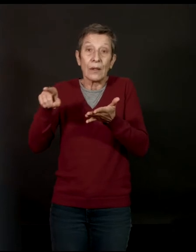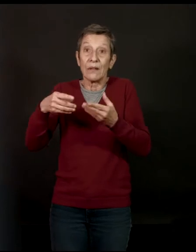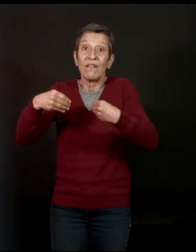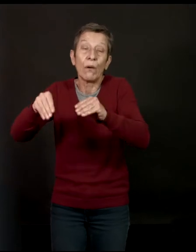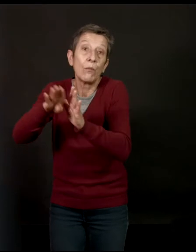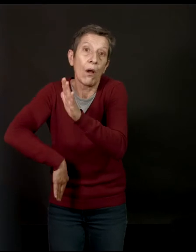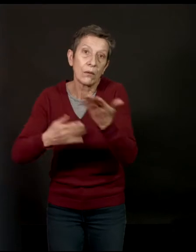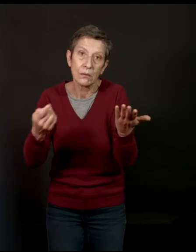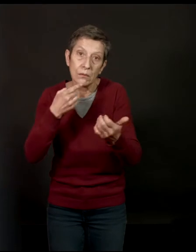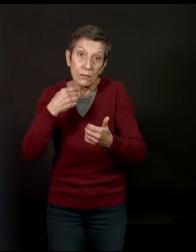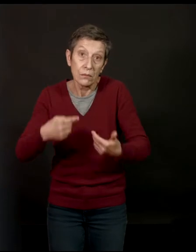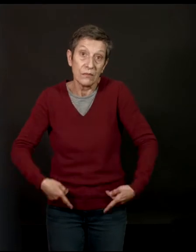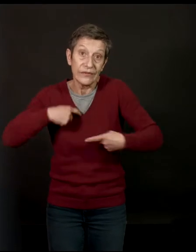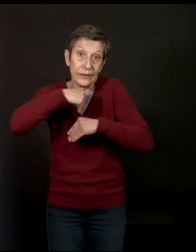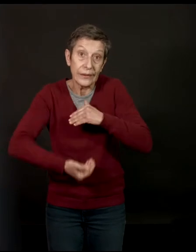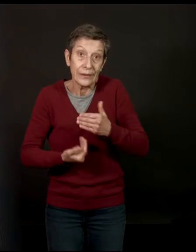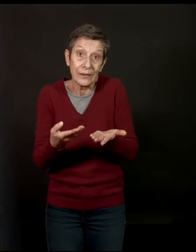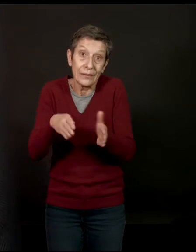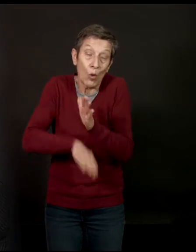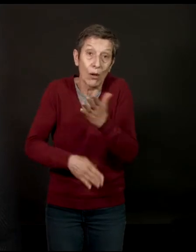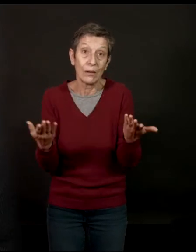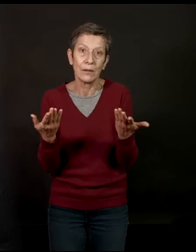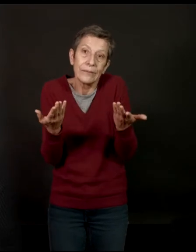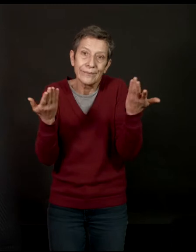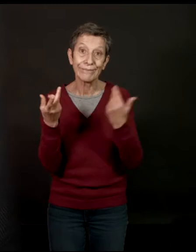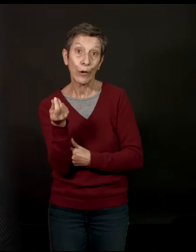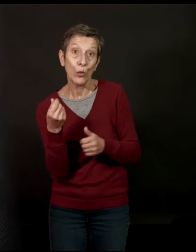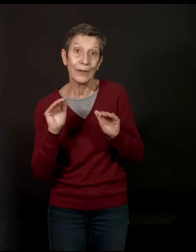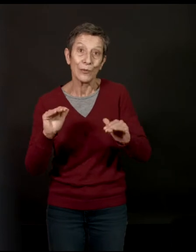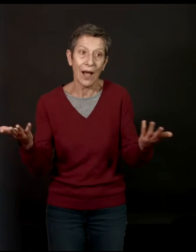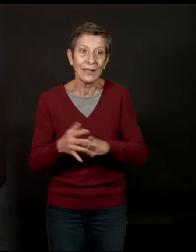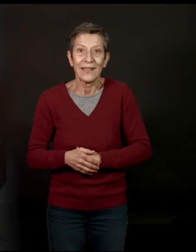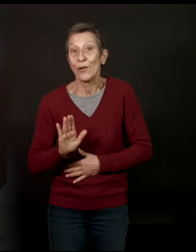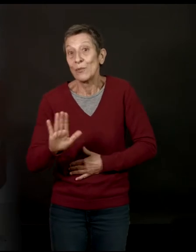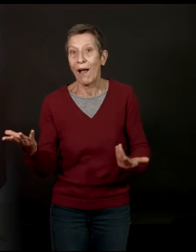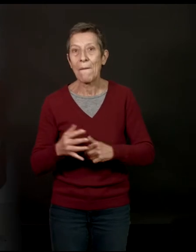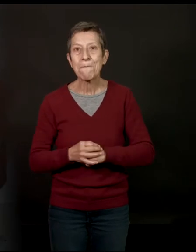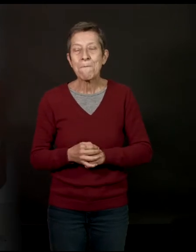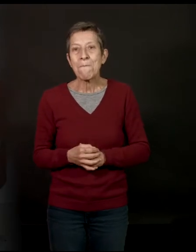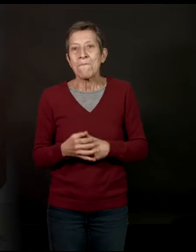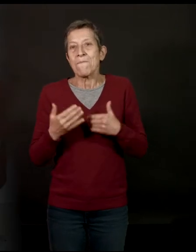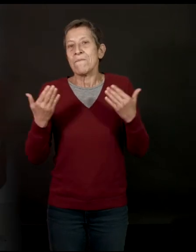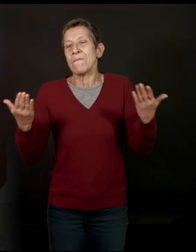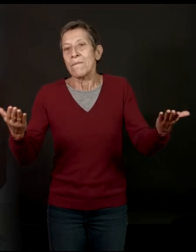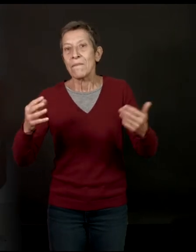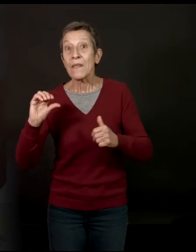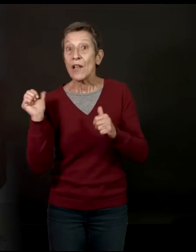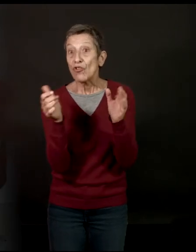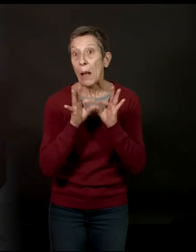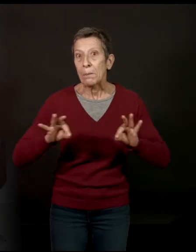débouchés. C'est-à qu'on en vit moins facilement, pour dire les choses de façon très économique. Et donc, je n pas dire que chaque pays a